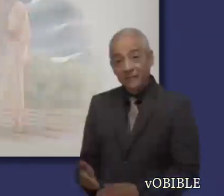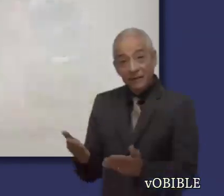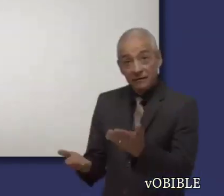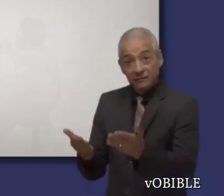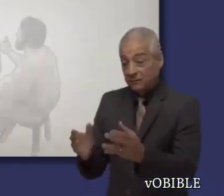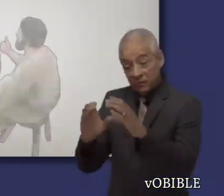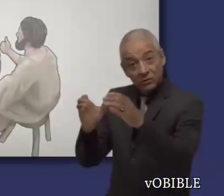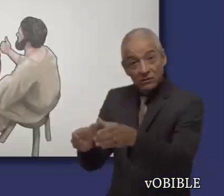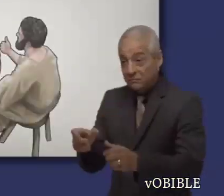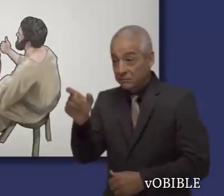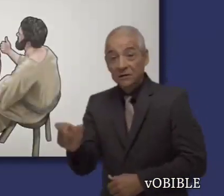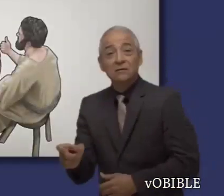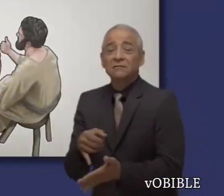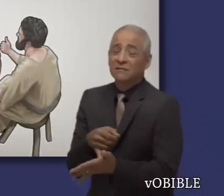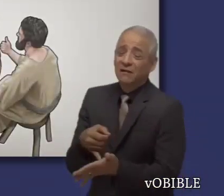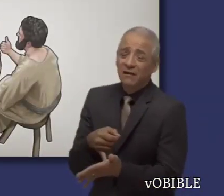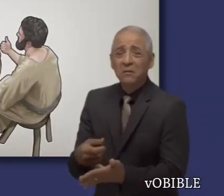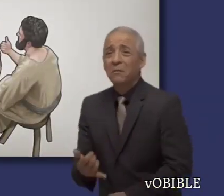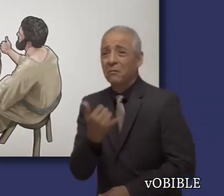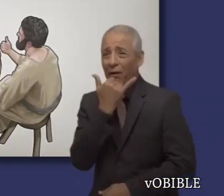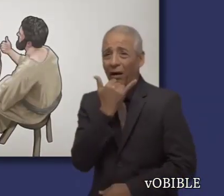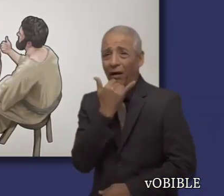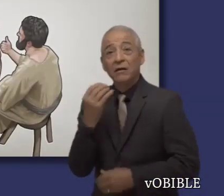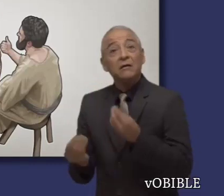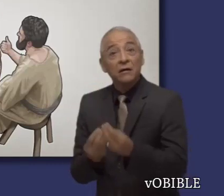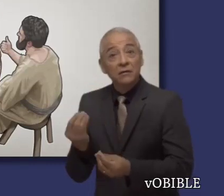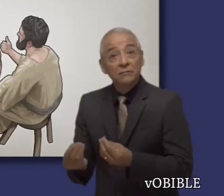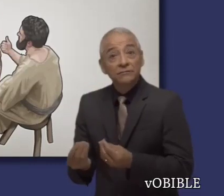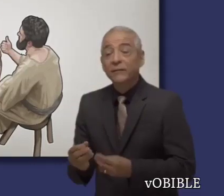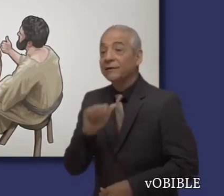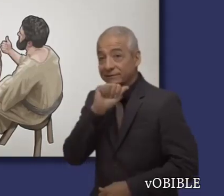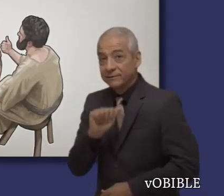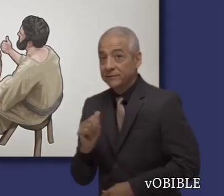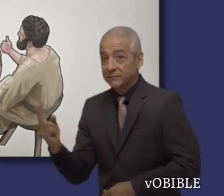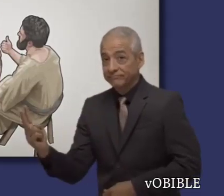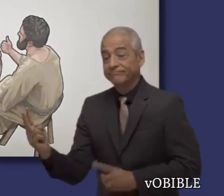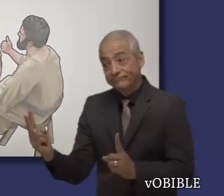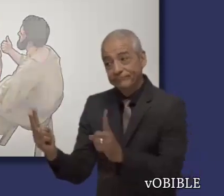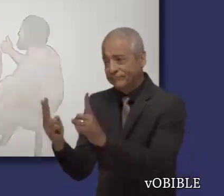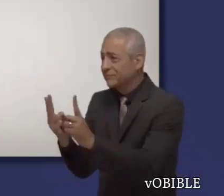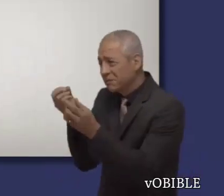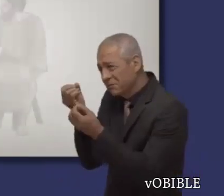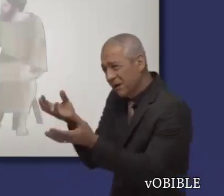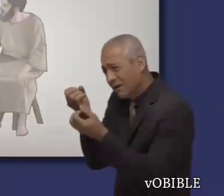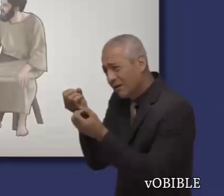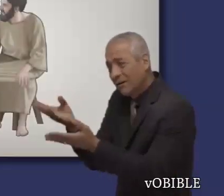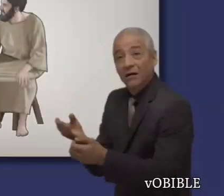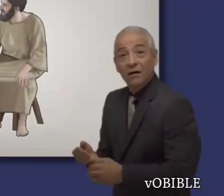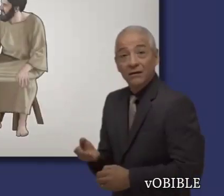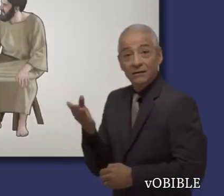Mientras tanto, si alguien enferma en sentido espiritual, debe pedir ayuda a los ancianos de la congregación.